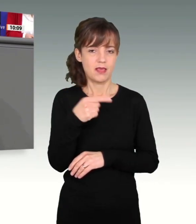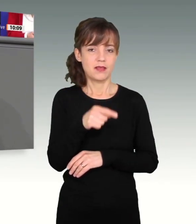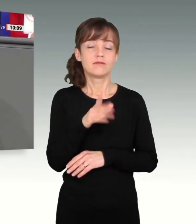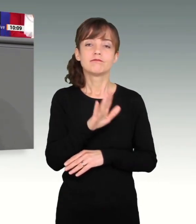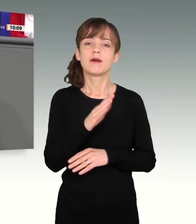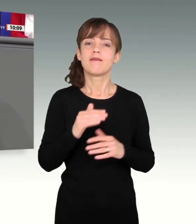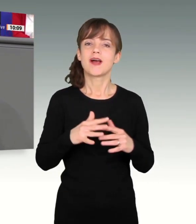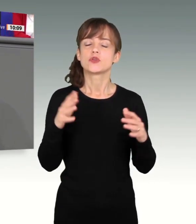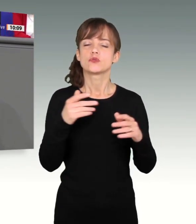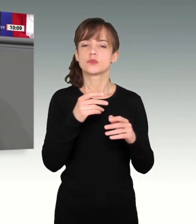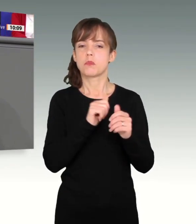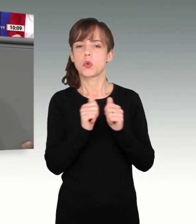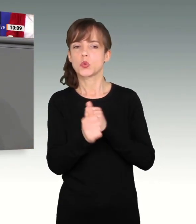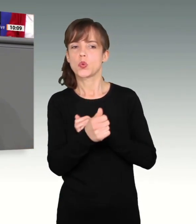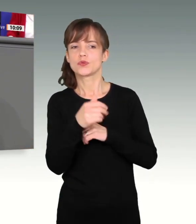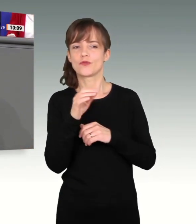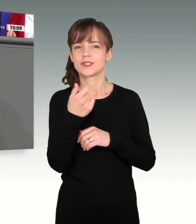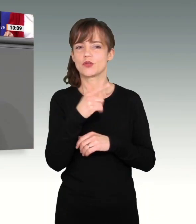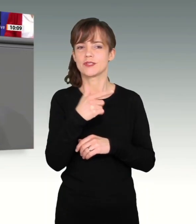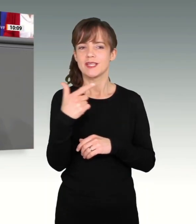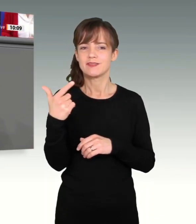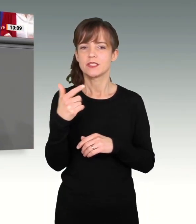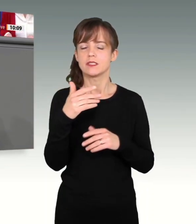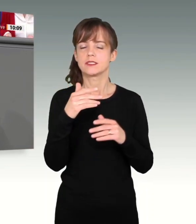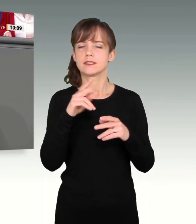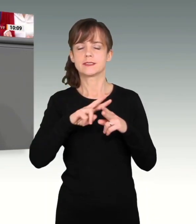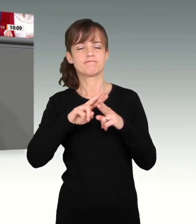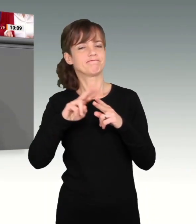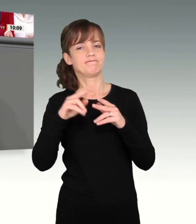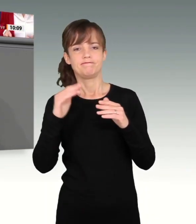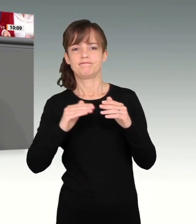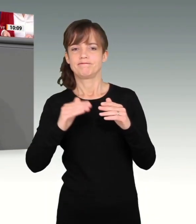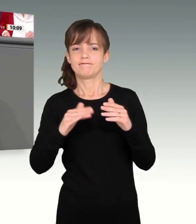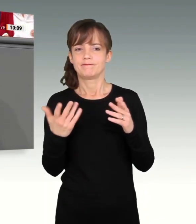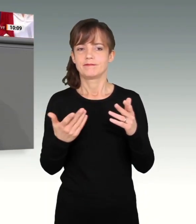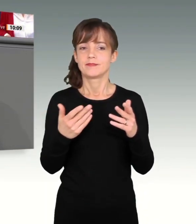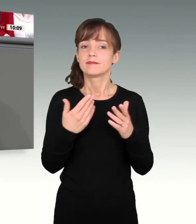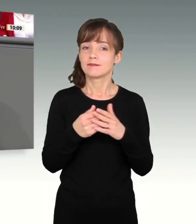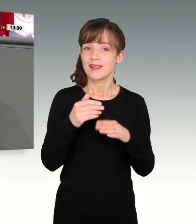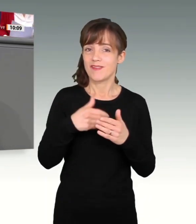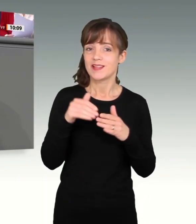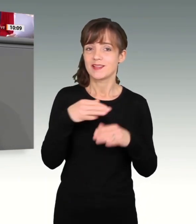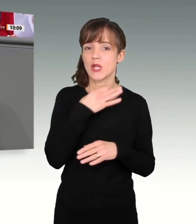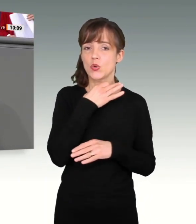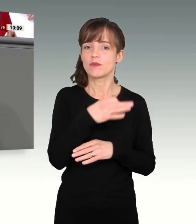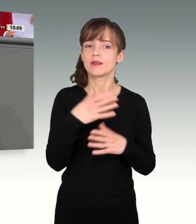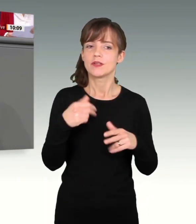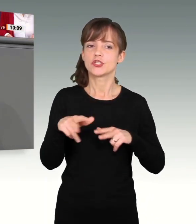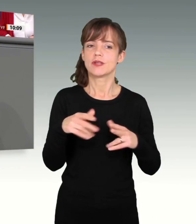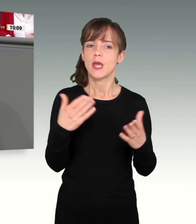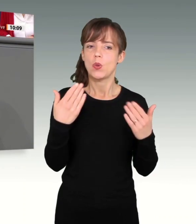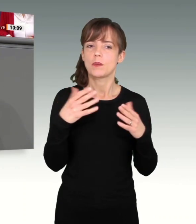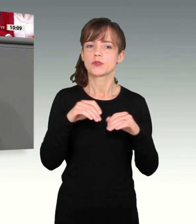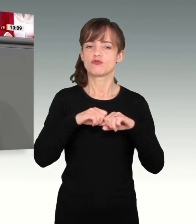deutlich nach unten korrigiert. Es besteht also weiterhin die Notwendigkeit, die wirtschaftliche Erholung mit staatlichen Investitionen zu